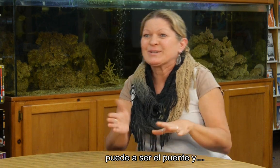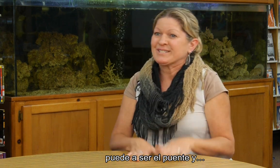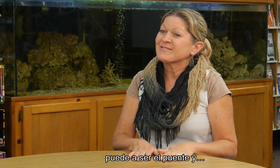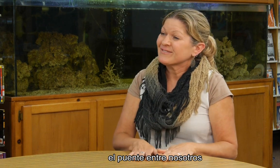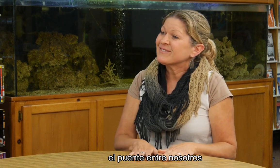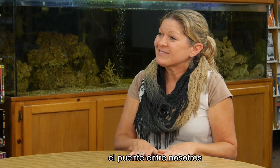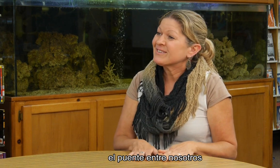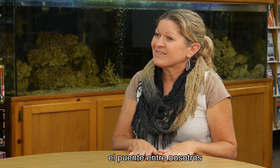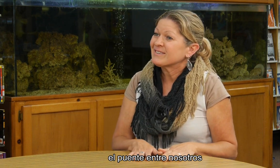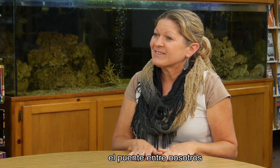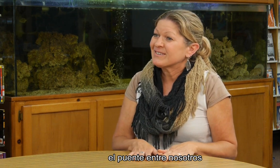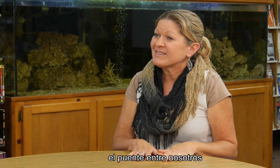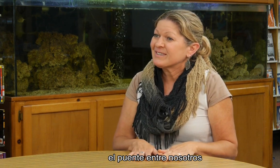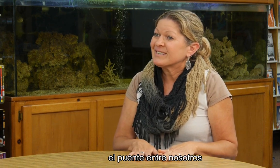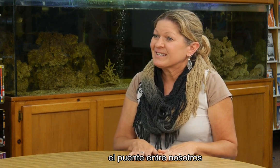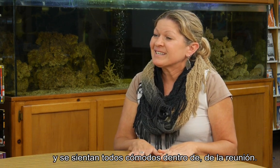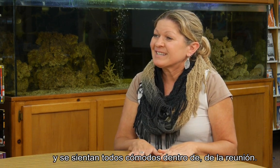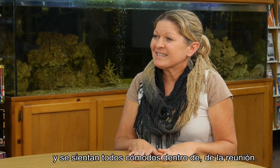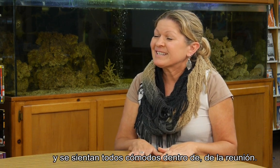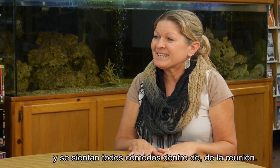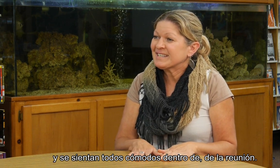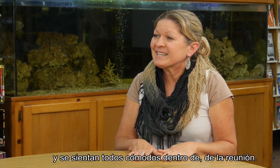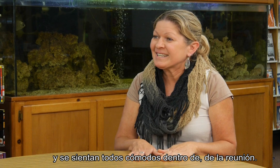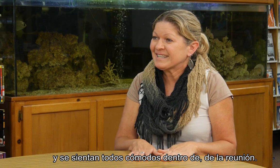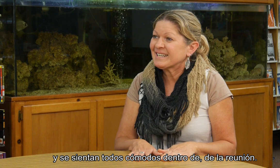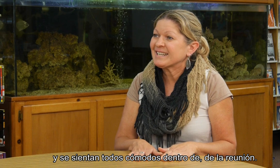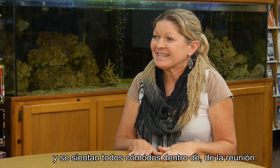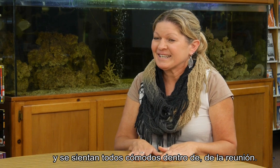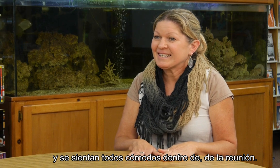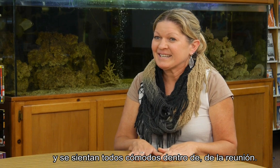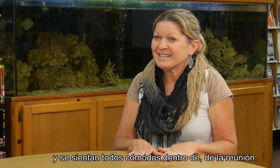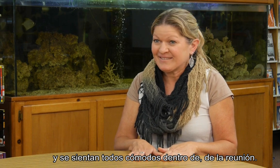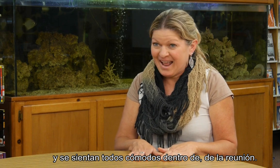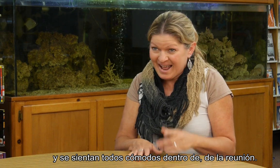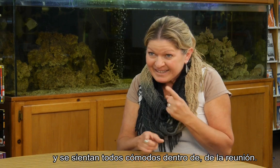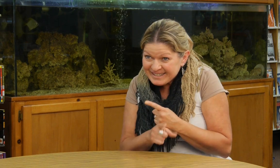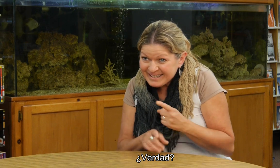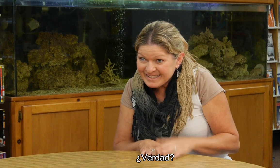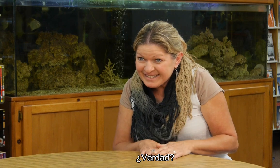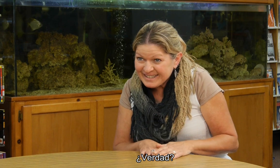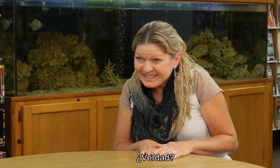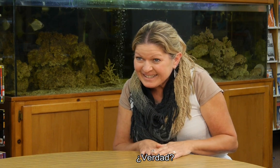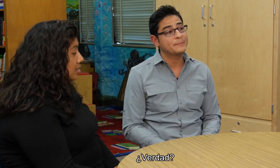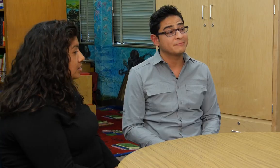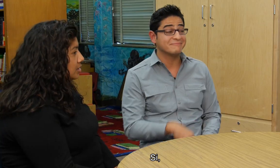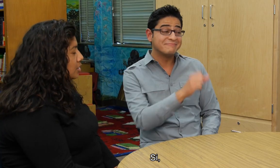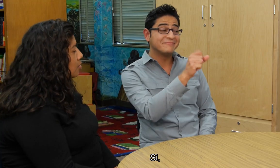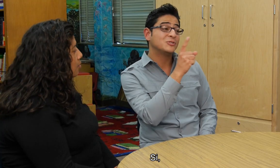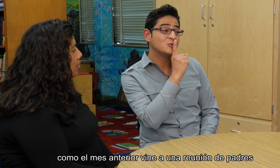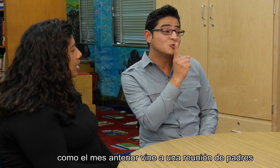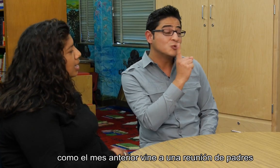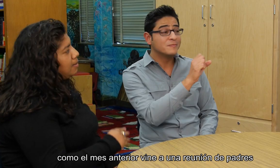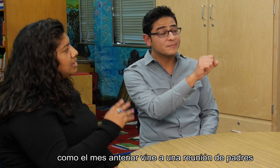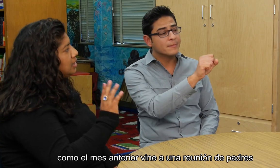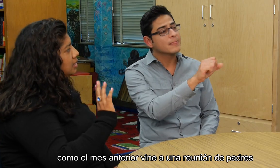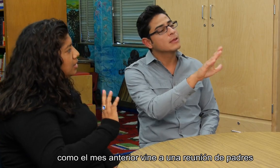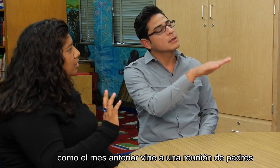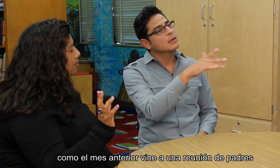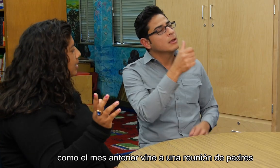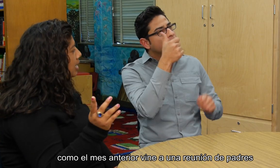el puente entre nosotros y se sientan todos cómodos dentro de, de la reunión, ¿verdad? Sí, sí, como el mes anterior vine